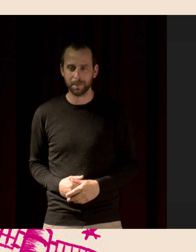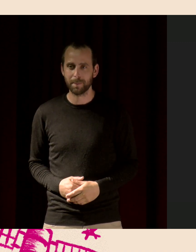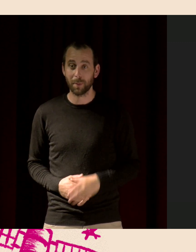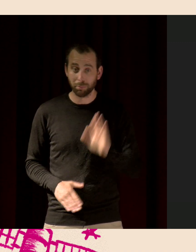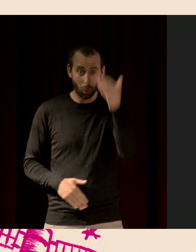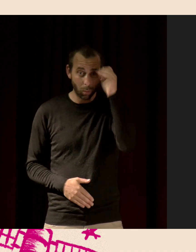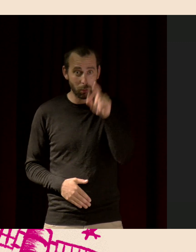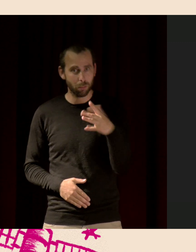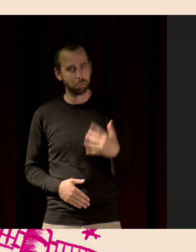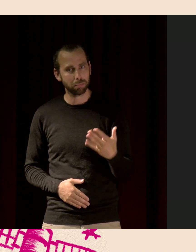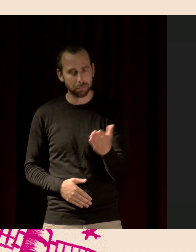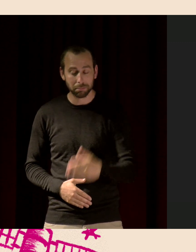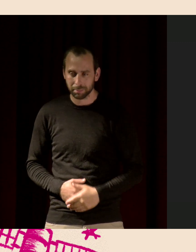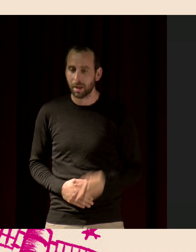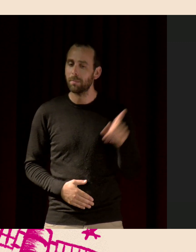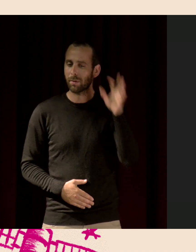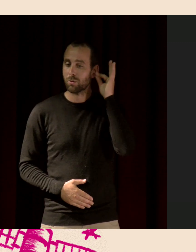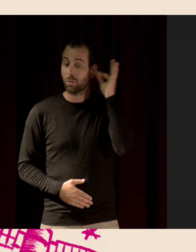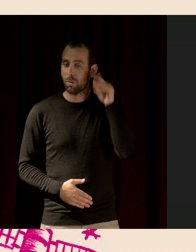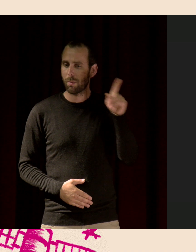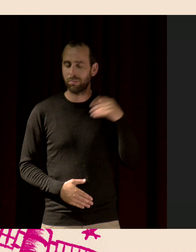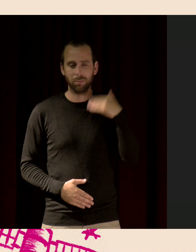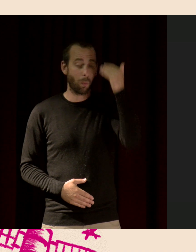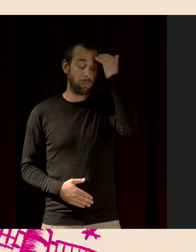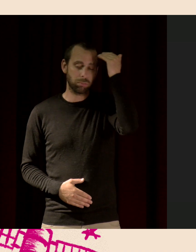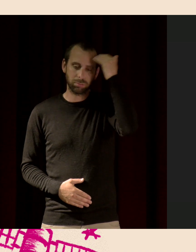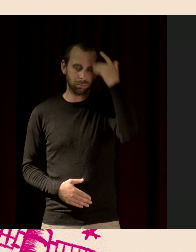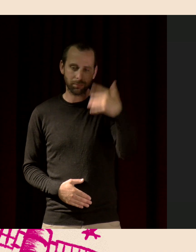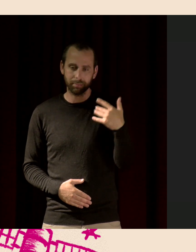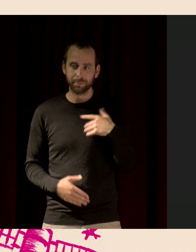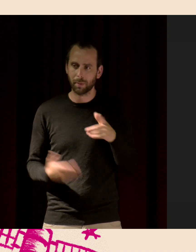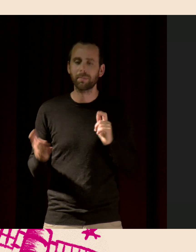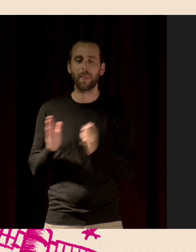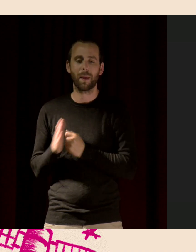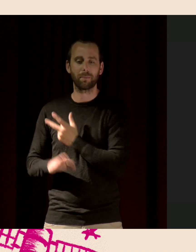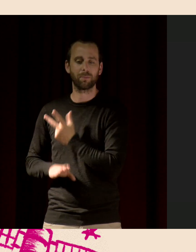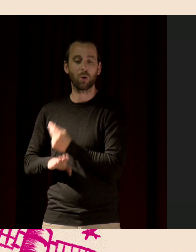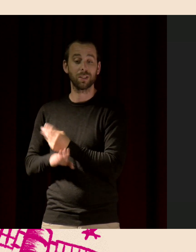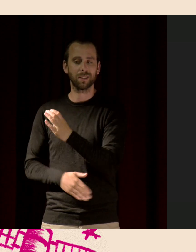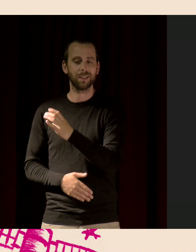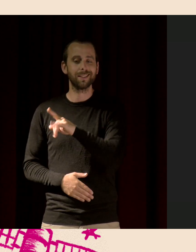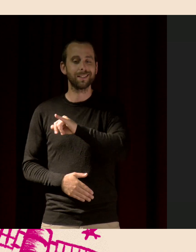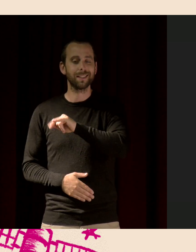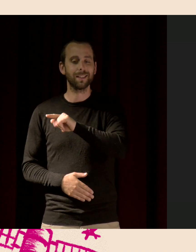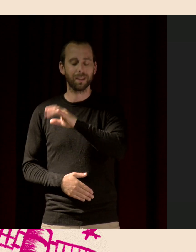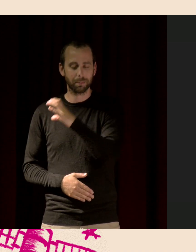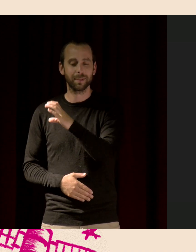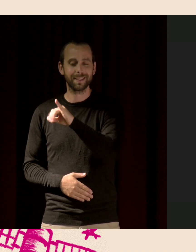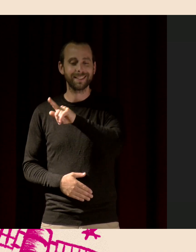Voilà, rapidement. C'est un son que je connais bien aussi parce que quand j'enregistrais les cigales, il y a les guépiers qui sont autour qui mangent les cigales. Je connais bien ce son.